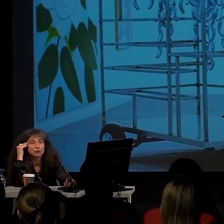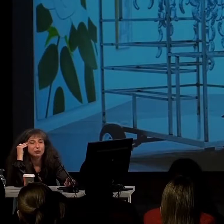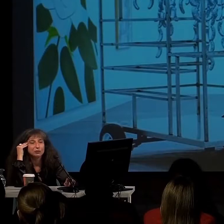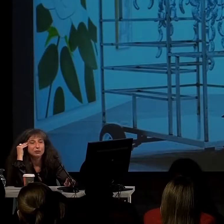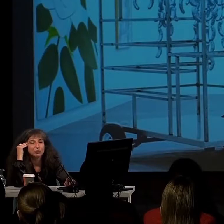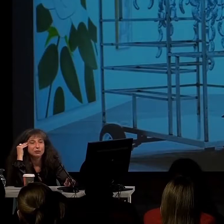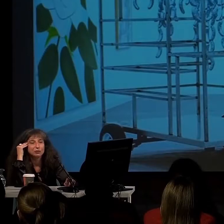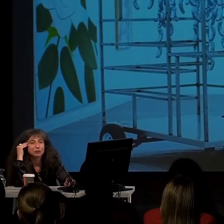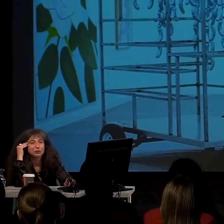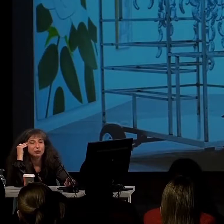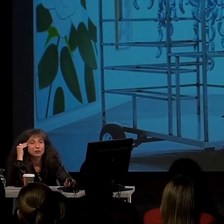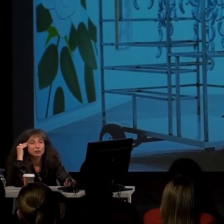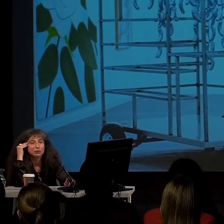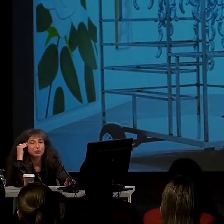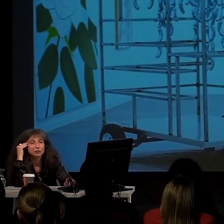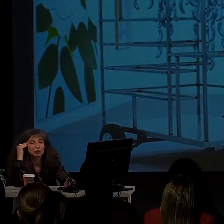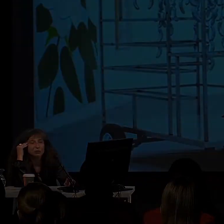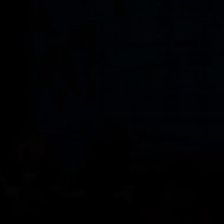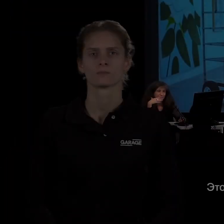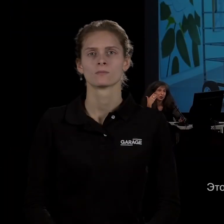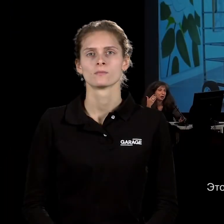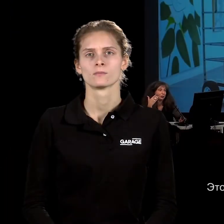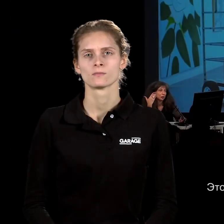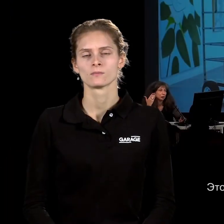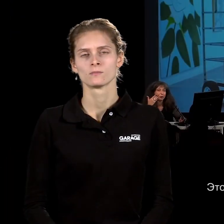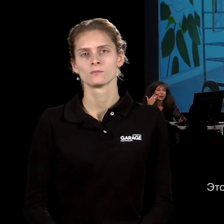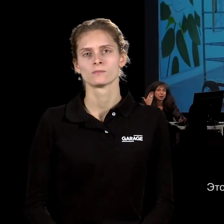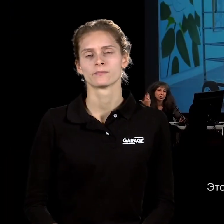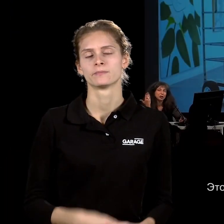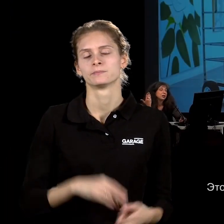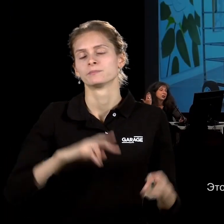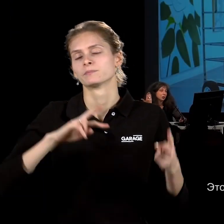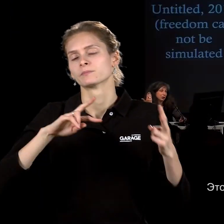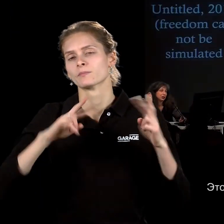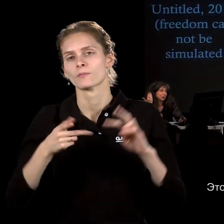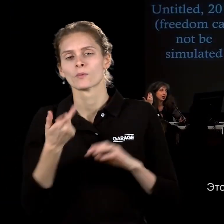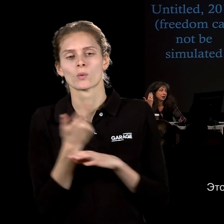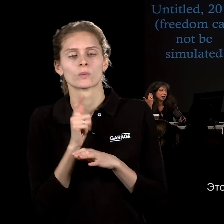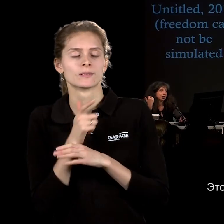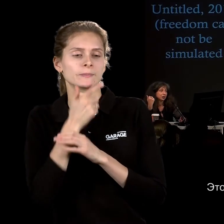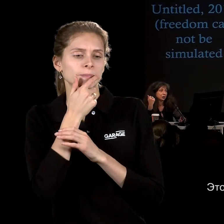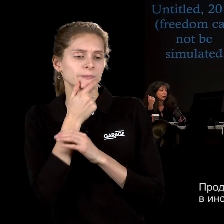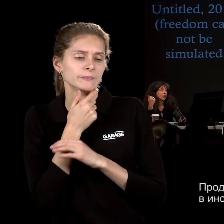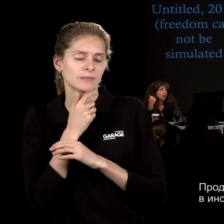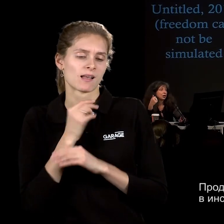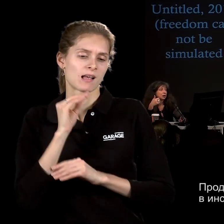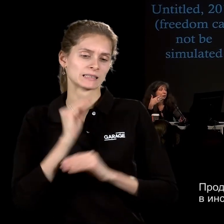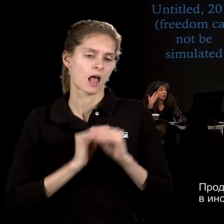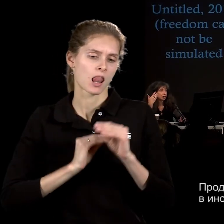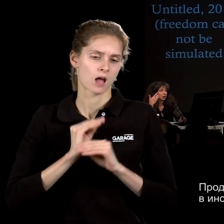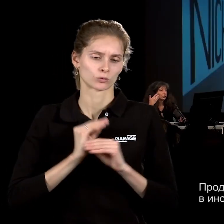гирляндами в витрине краковская колбаса. Превращается все в такую очень элегантную на самом деле инсталляцию.